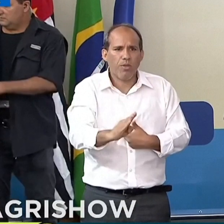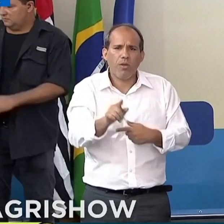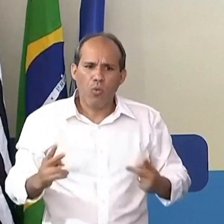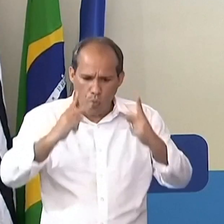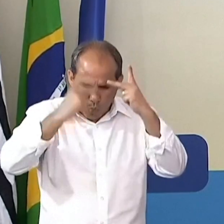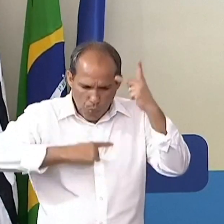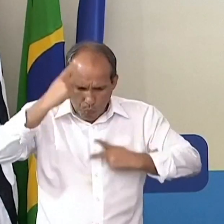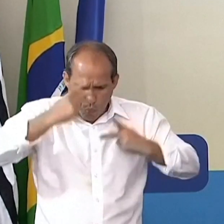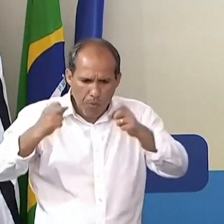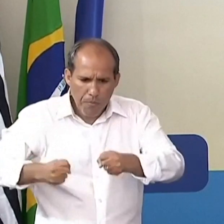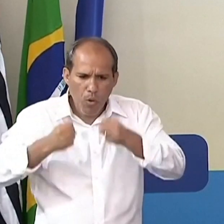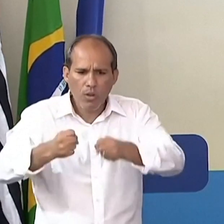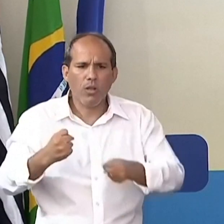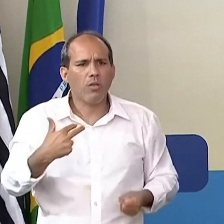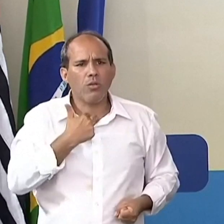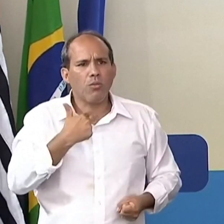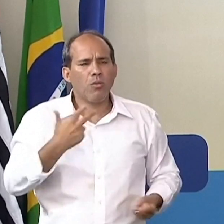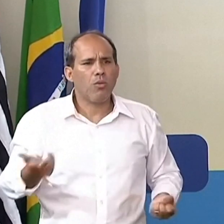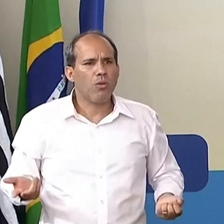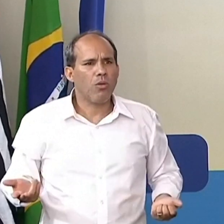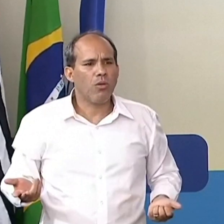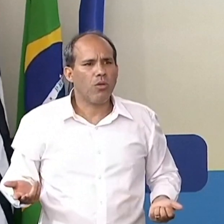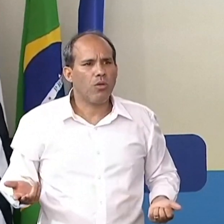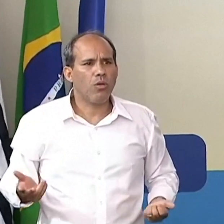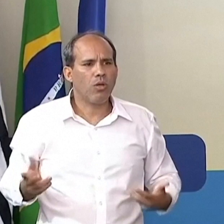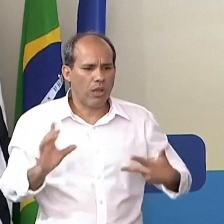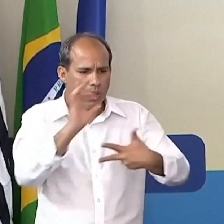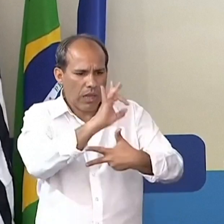1988, quando foi promulgada a Constituição.